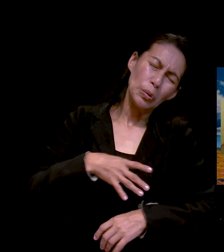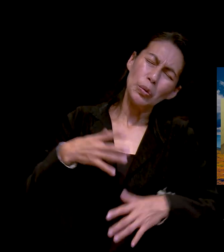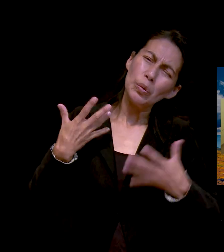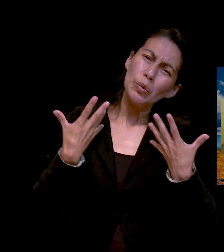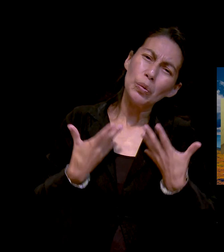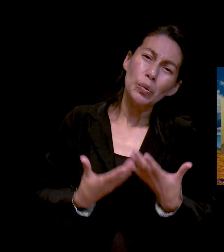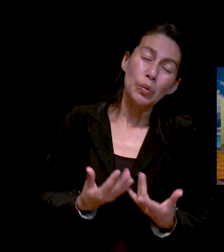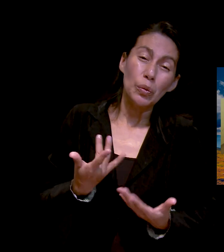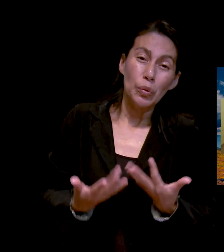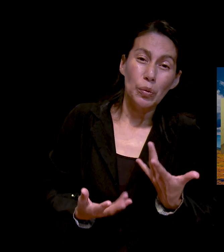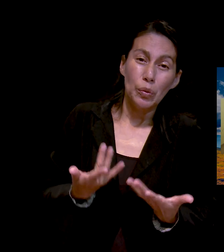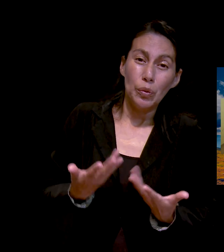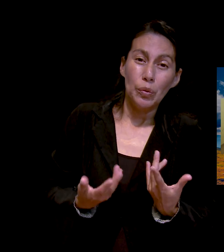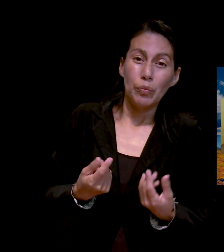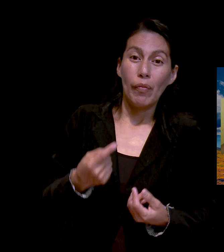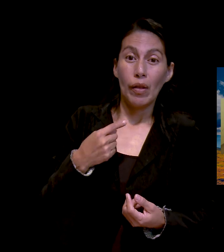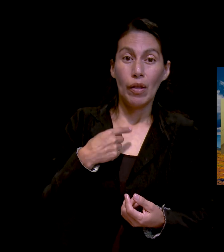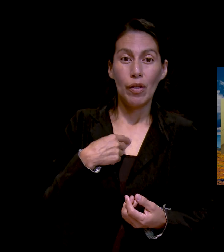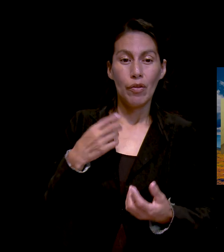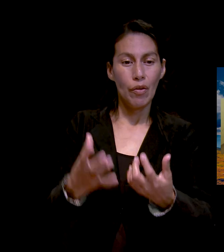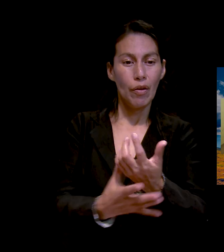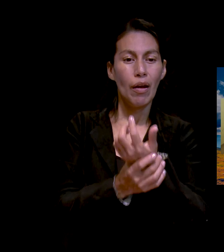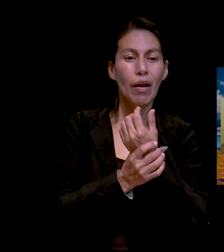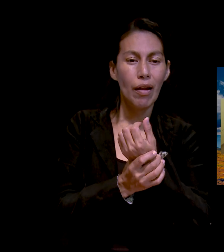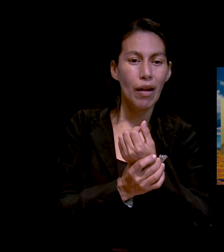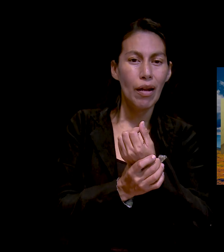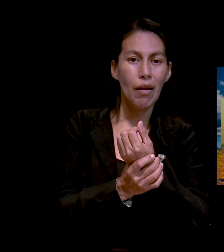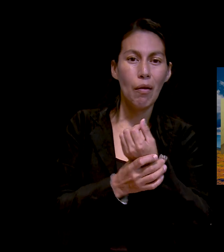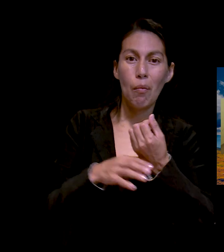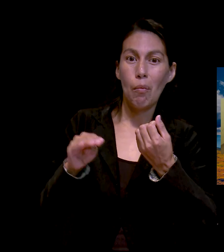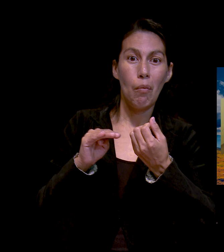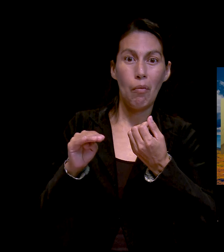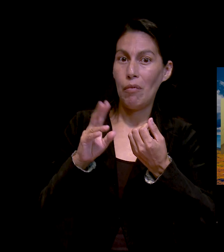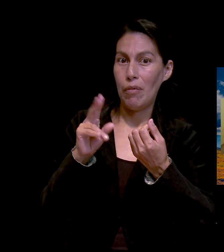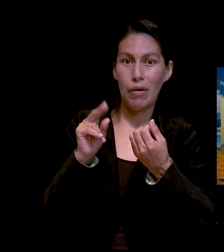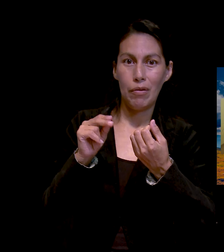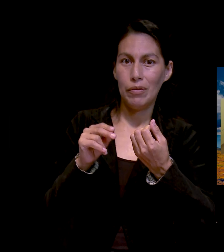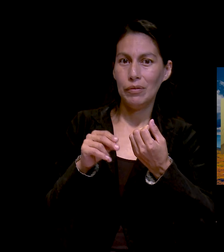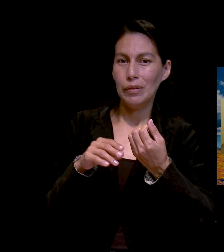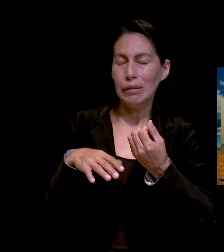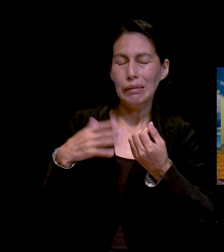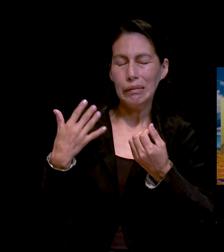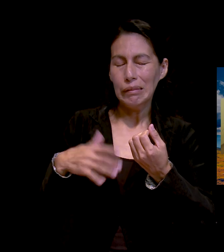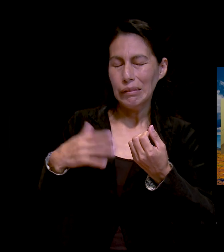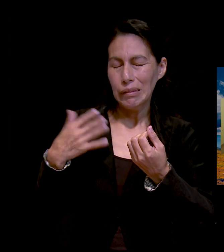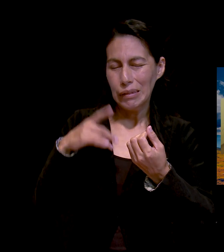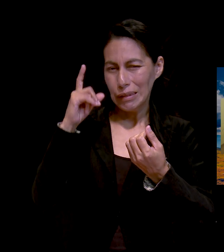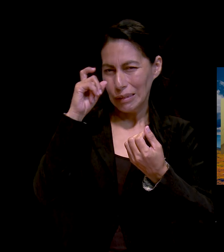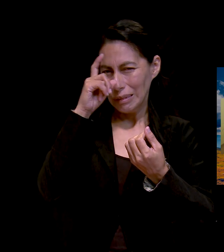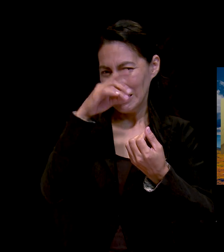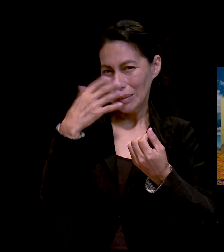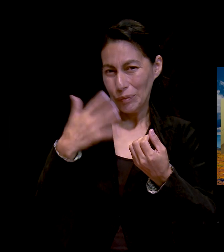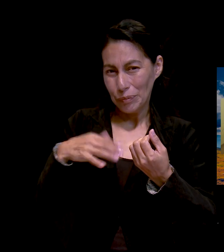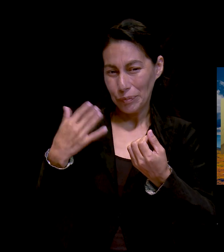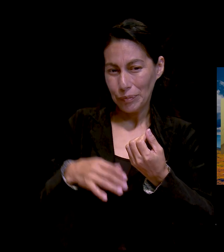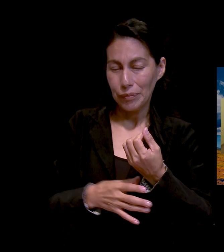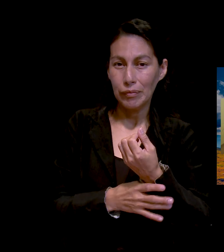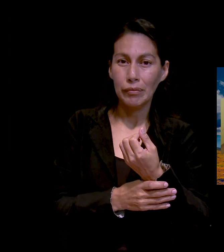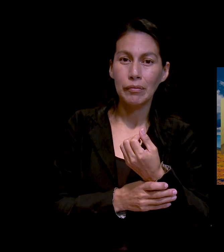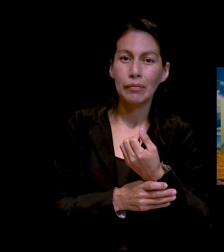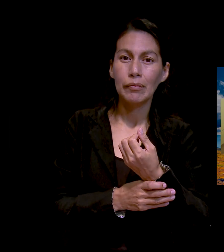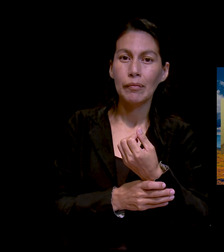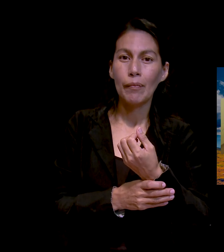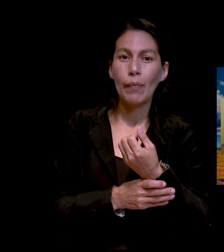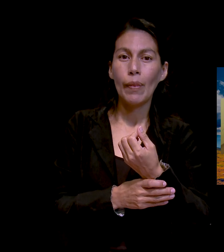y yo tenía que agarrarle el brazo para que no se le moviera porque, bueno, era un desastre, decíamos así. Entonces